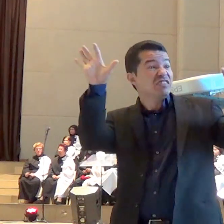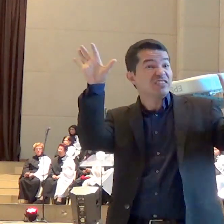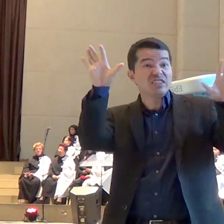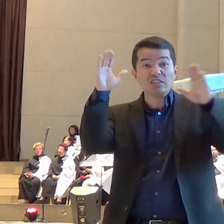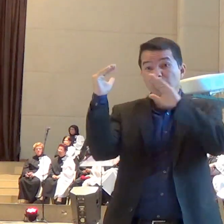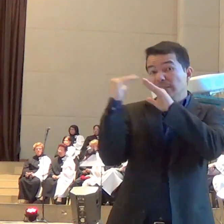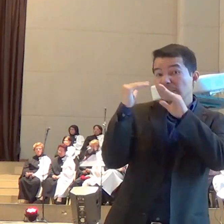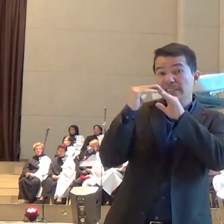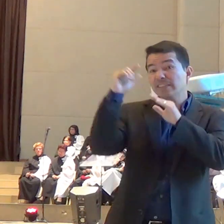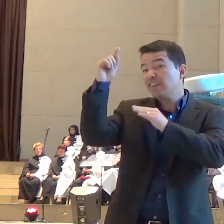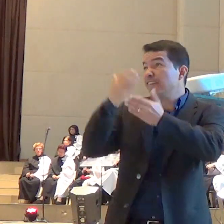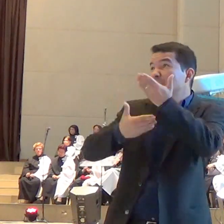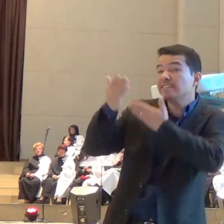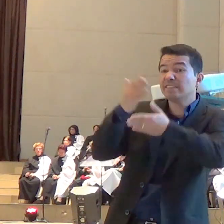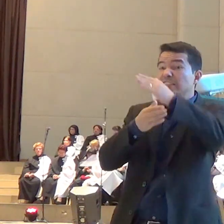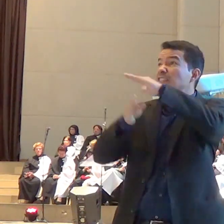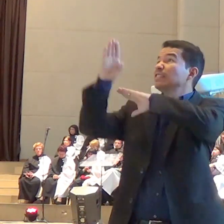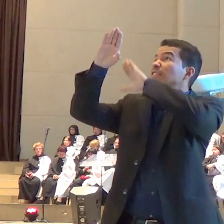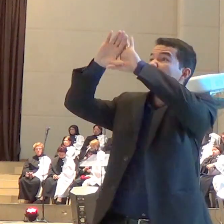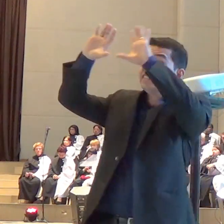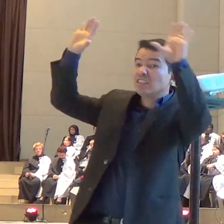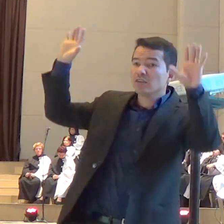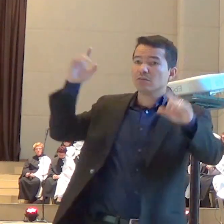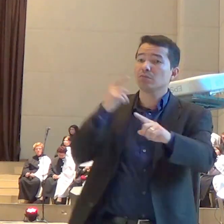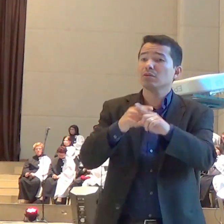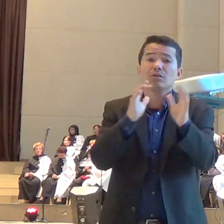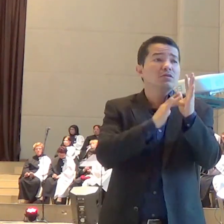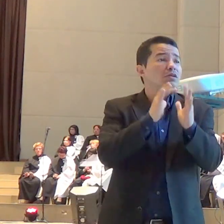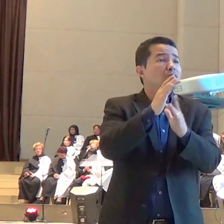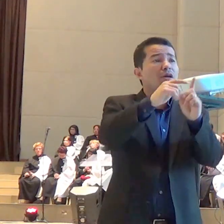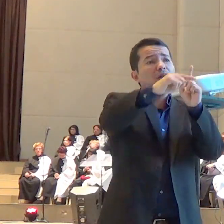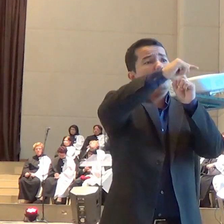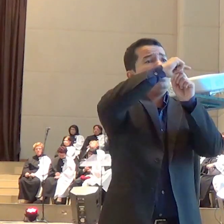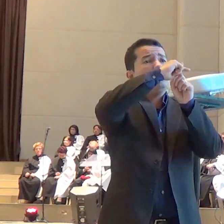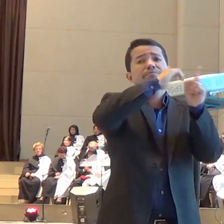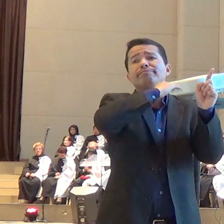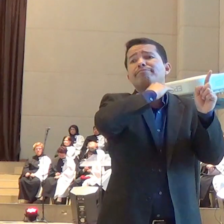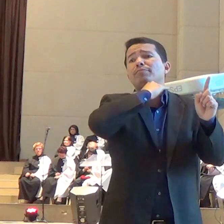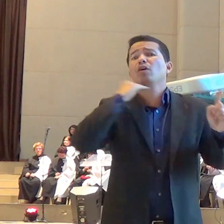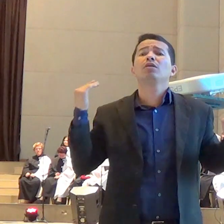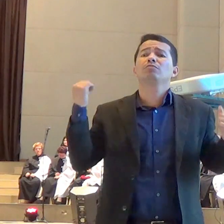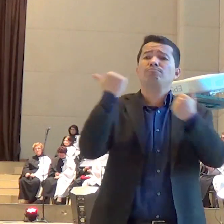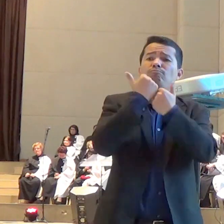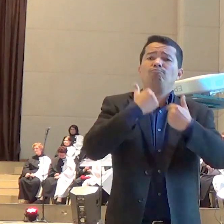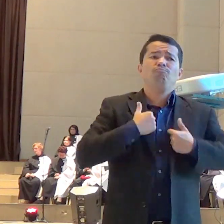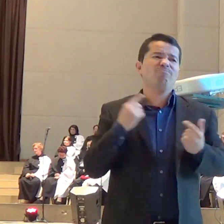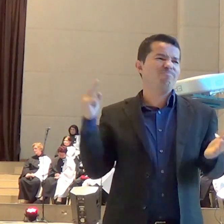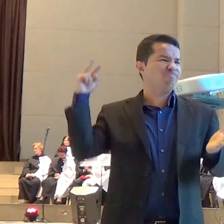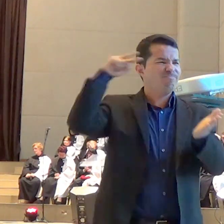é porque Jesus morreu na cruz do calvário ressuscitou a meu favor isso é tremendo